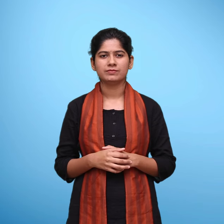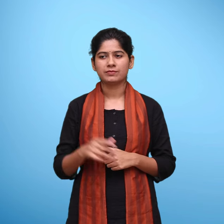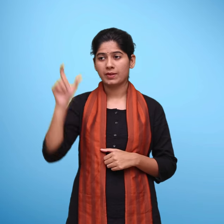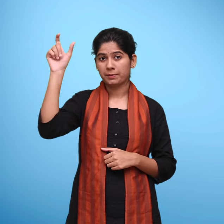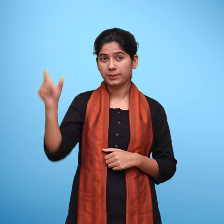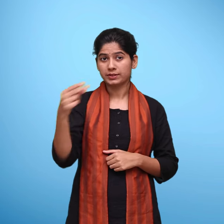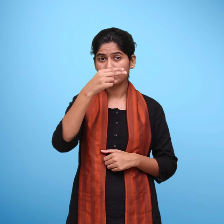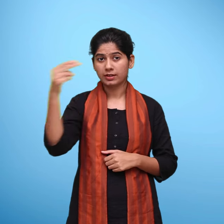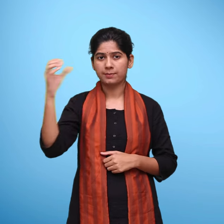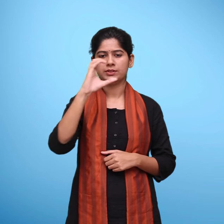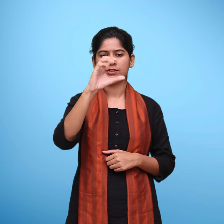सीवी शिम्रे